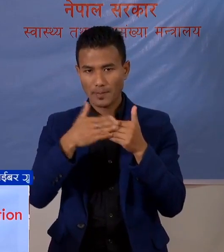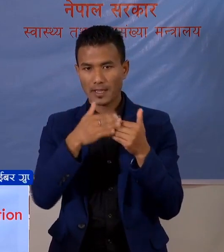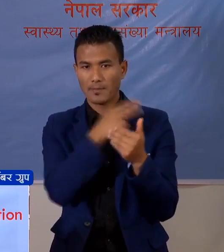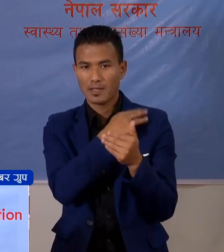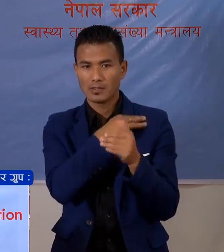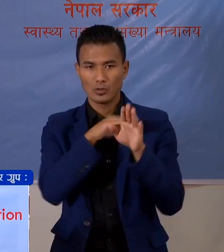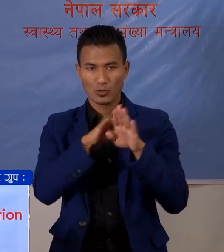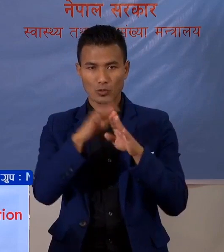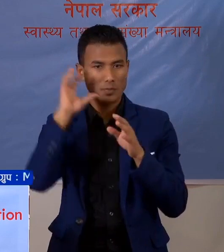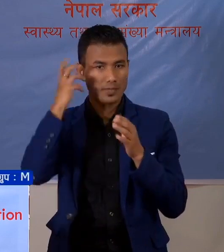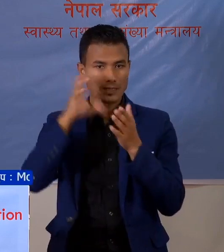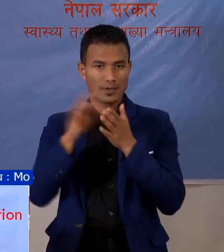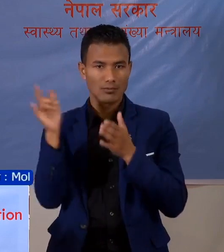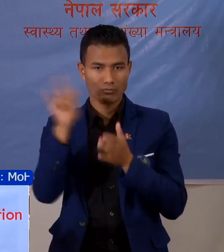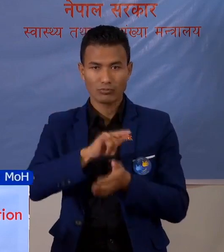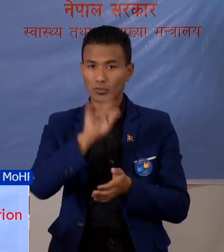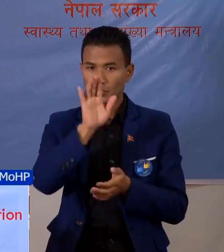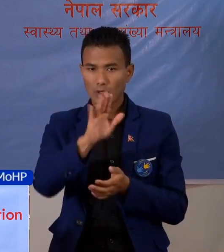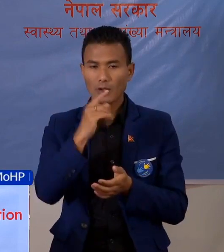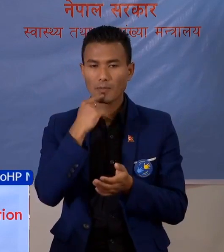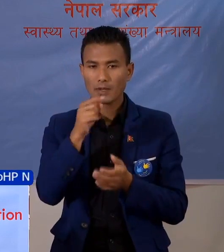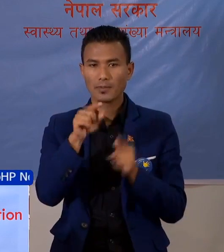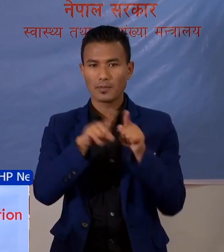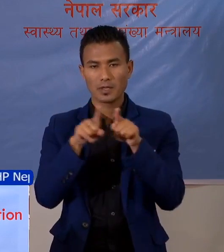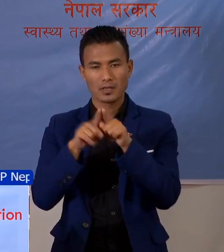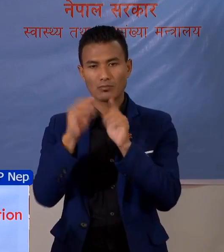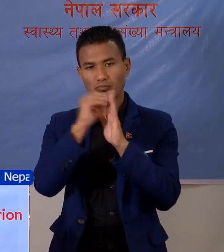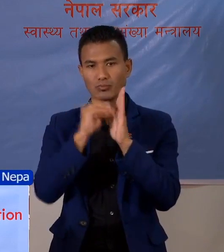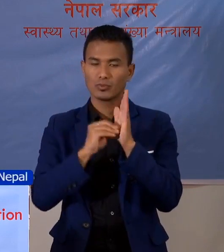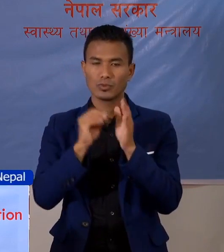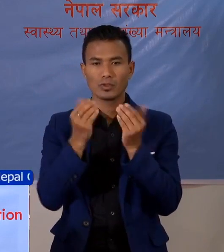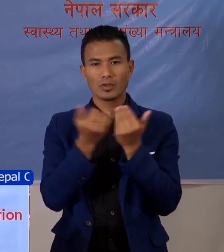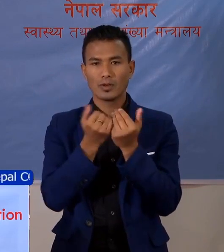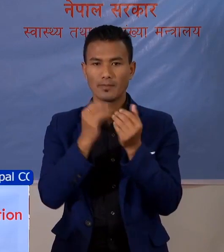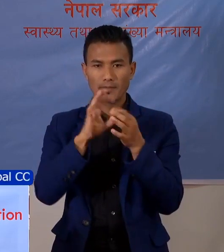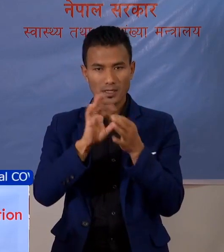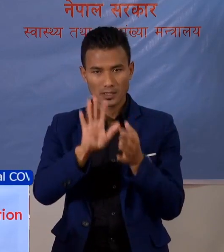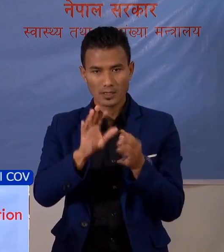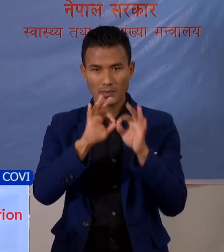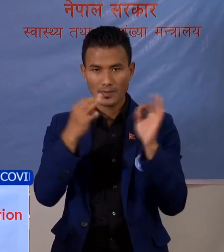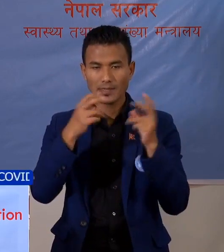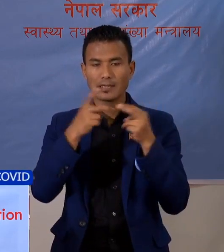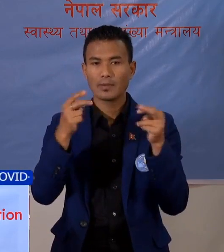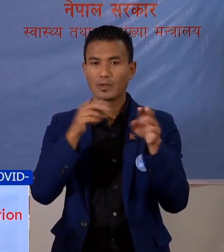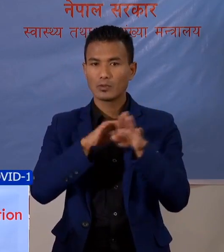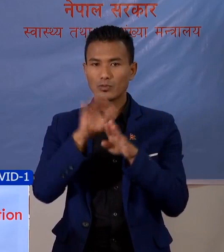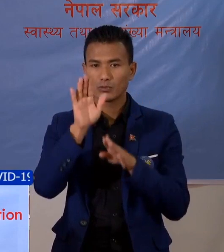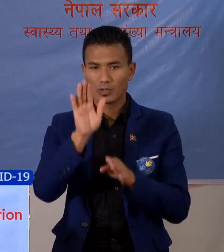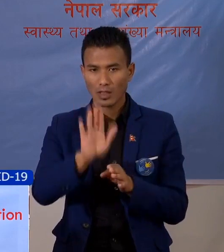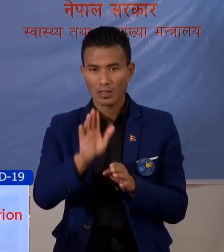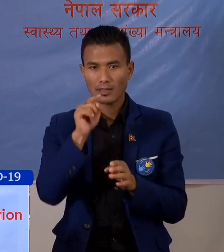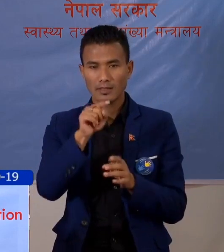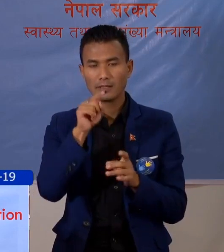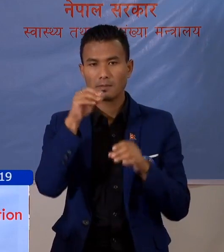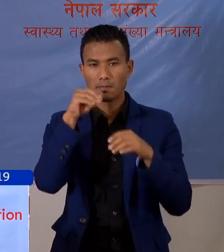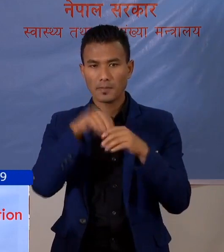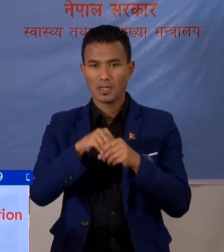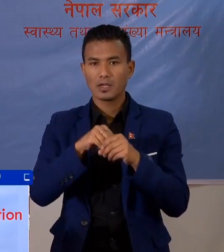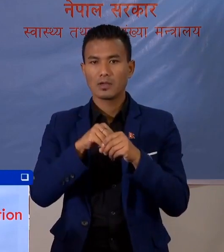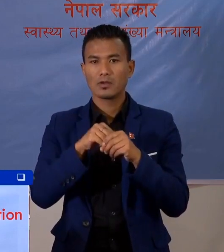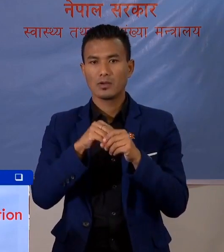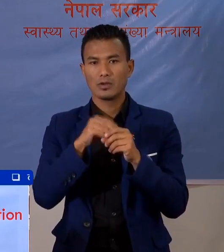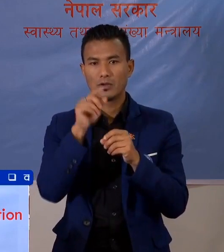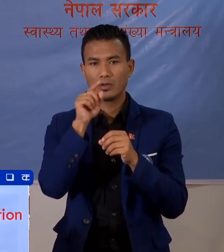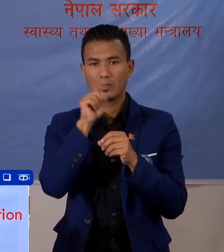फरकानों भयको छा। वआ हरको पनी बिवर्णा राखना सक्वनुँण छा। तेसे गरी बिविननज सामग्री हरु राखेकाछों आमिले, जस्मा ती